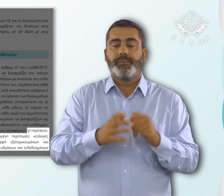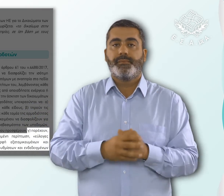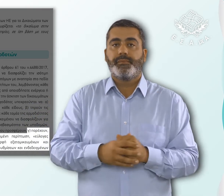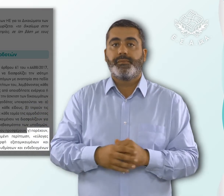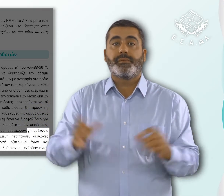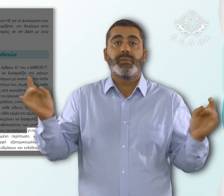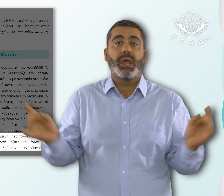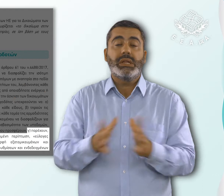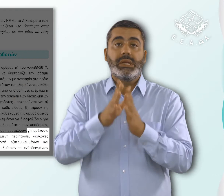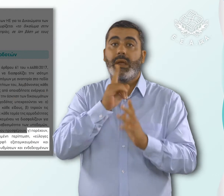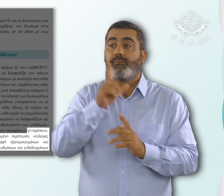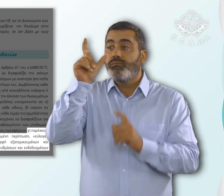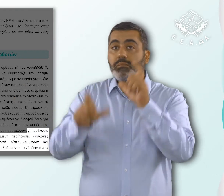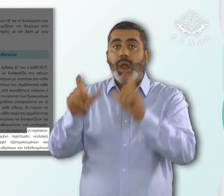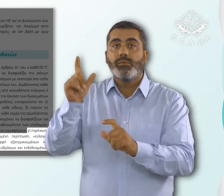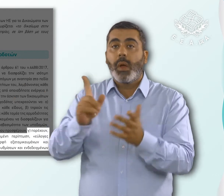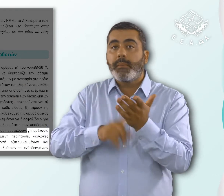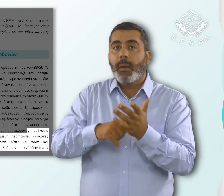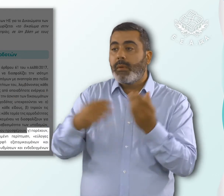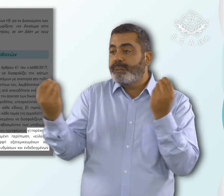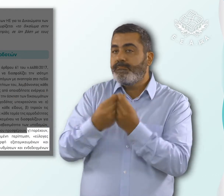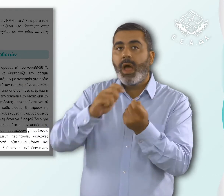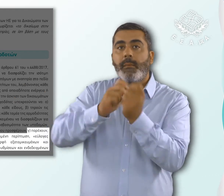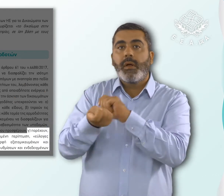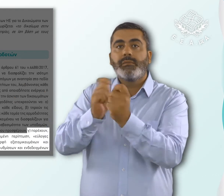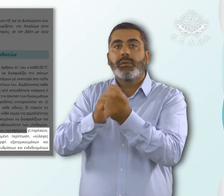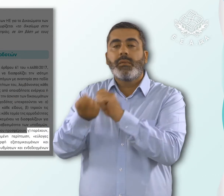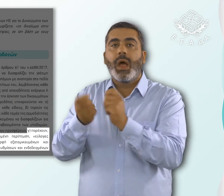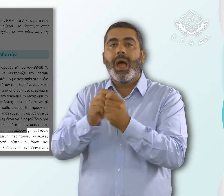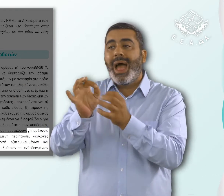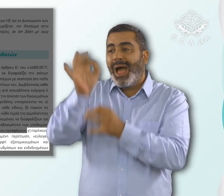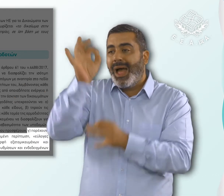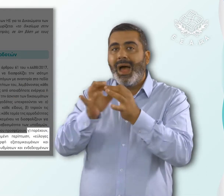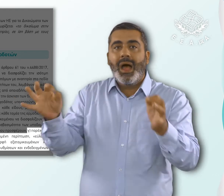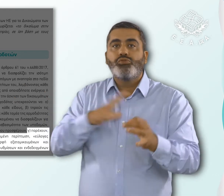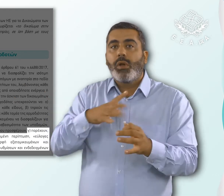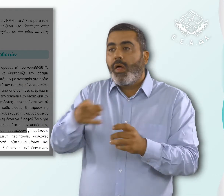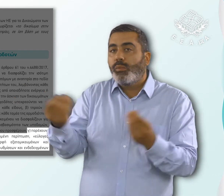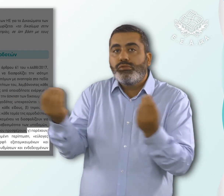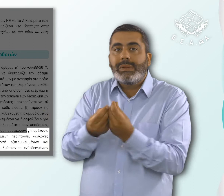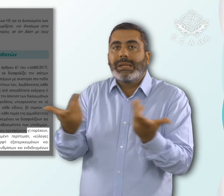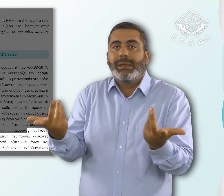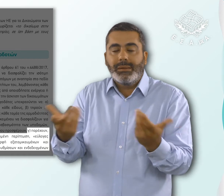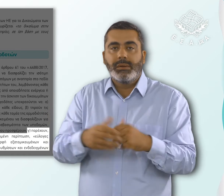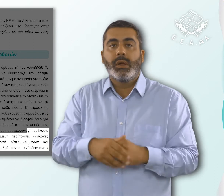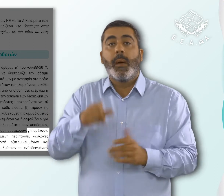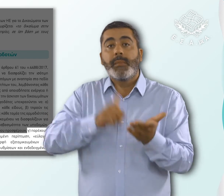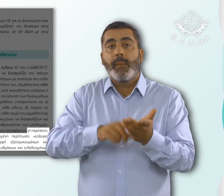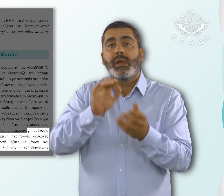σε συγκεκριμένη περίπτωση ευλογές προσαρμογές υπό τη μορφή εξατομικευμένων και κατάλληλων τροποποιήσεων, ρυθμίσεων και